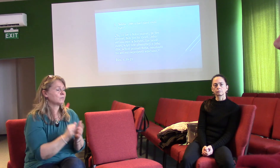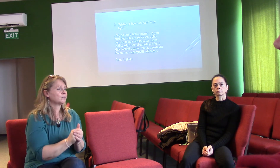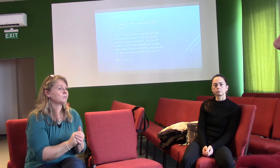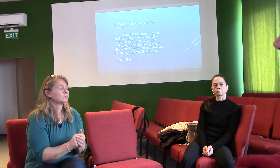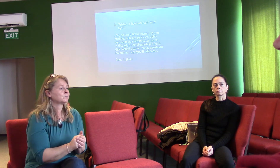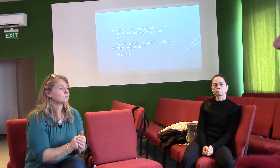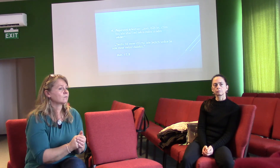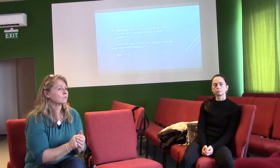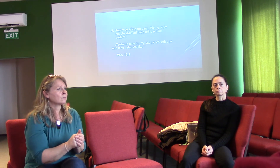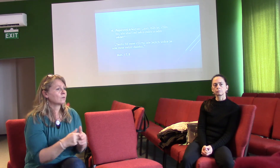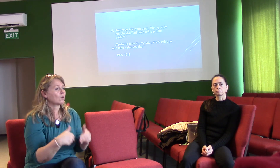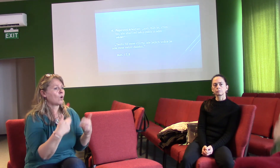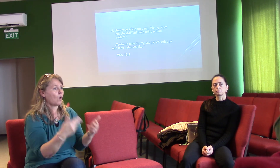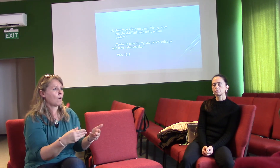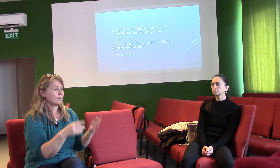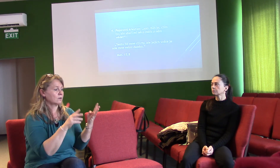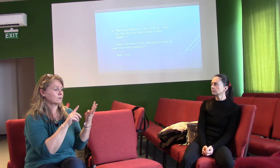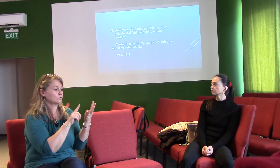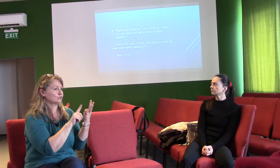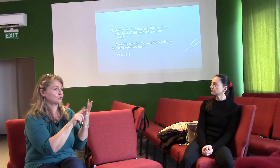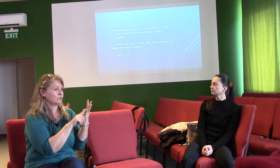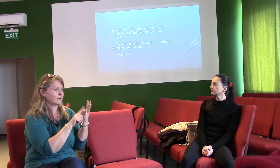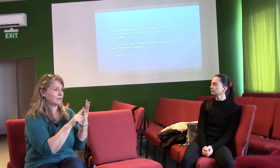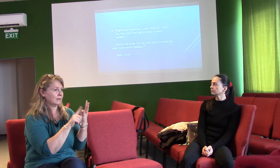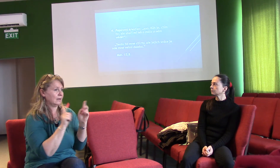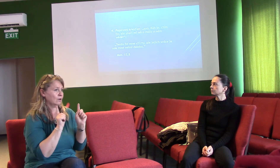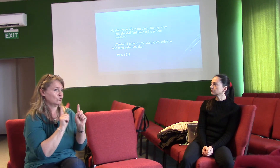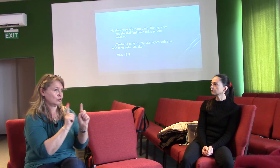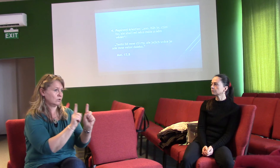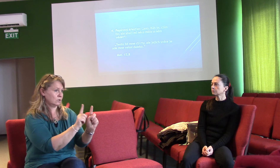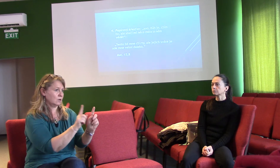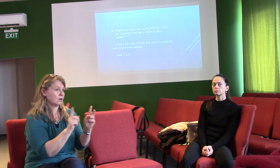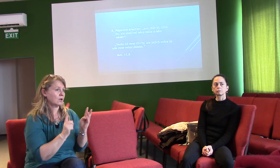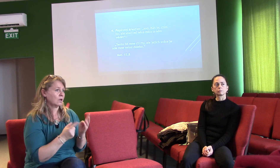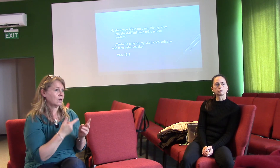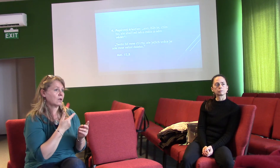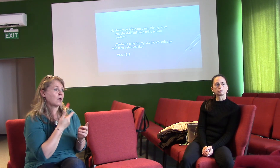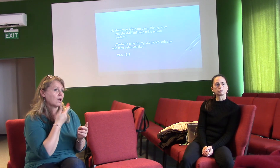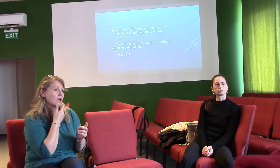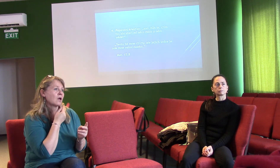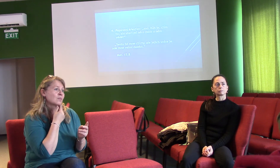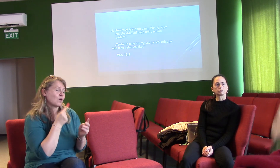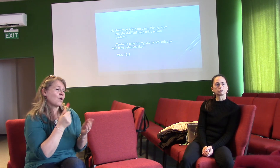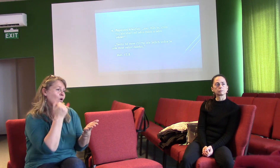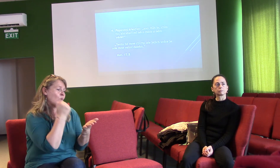Další, už se dostáváme teda ke křesťanům. Tam v prvním